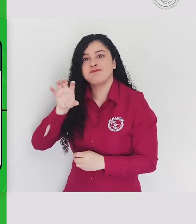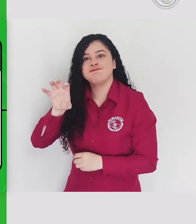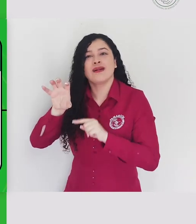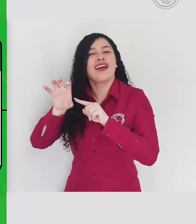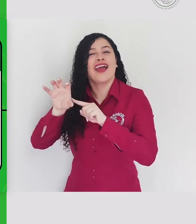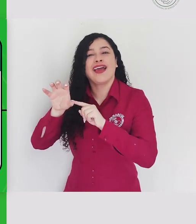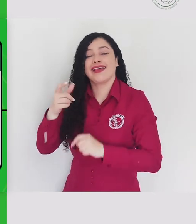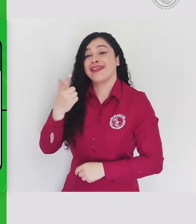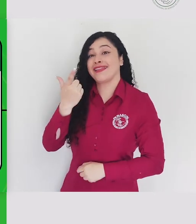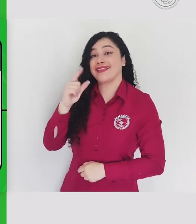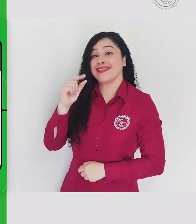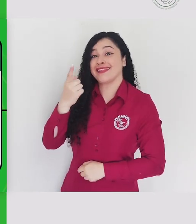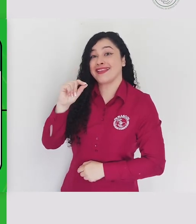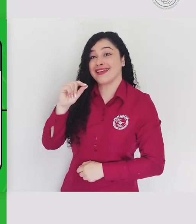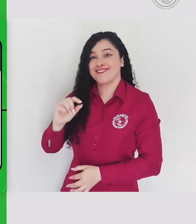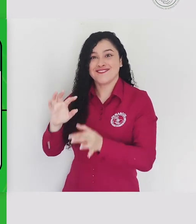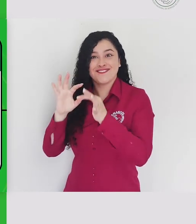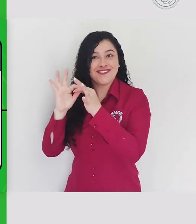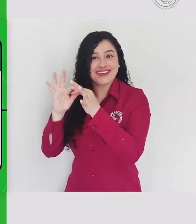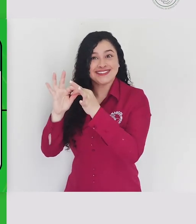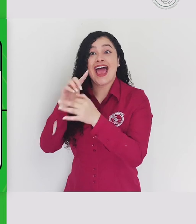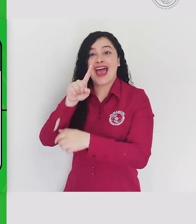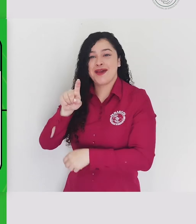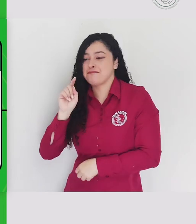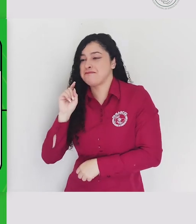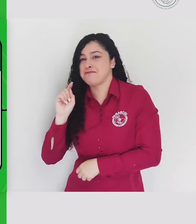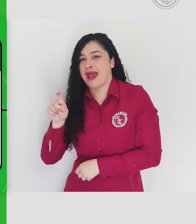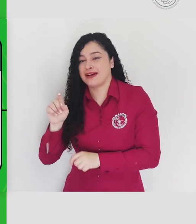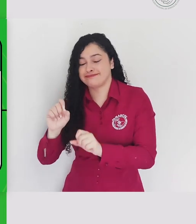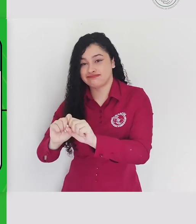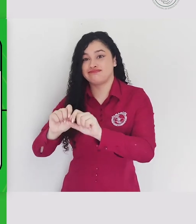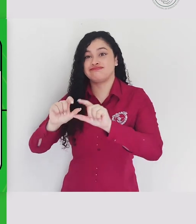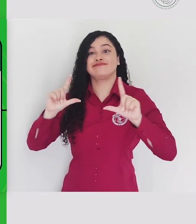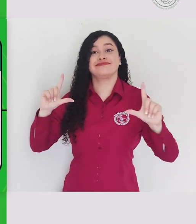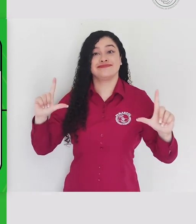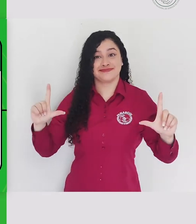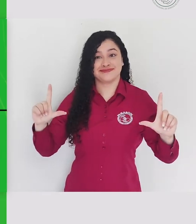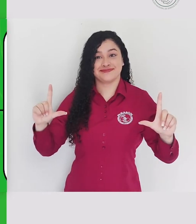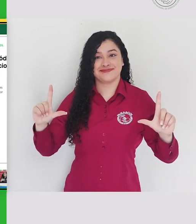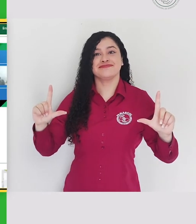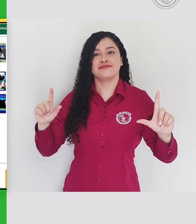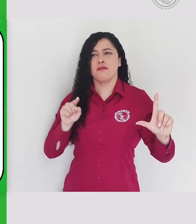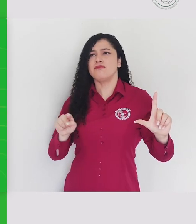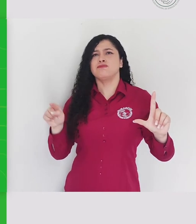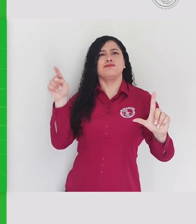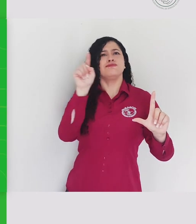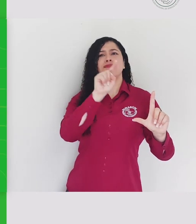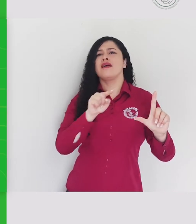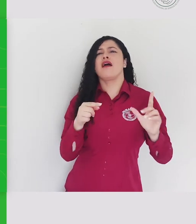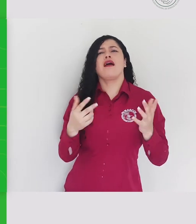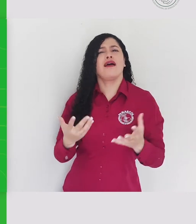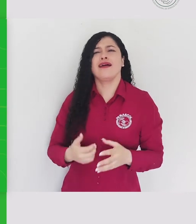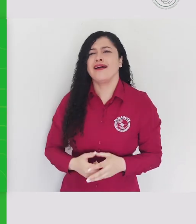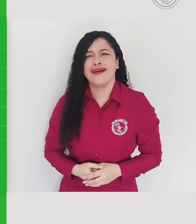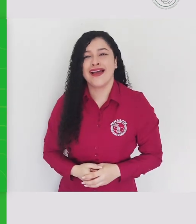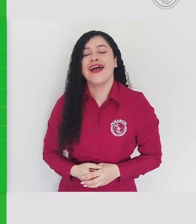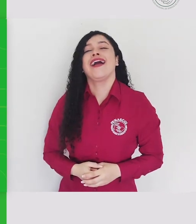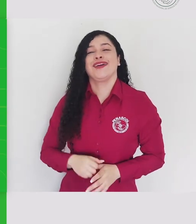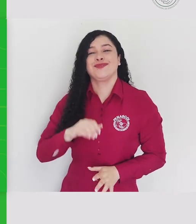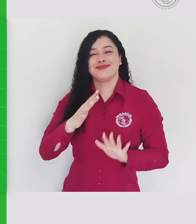Si das clic a la última de ellas, te direccionará a FENASCOL Digital. Dentro de esta página